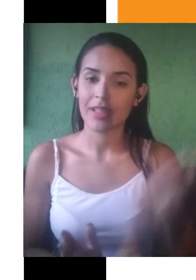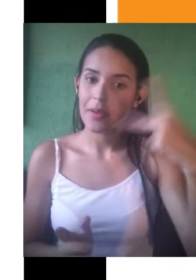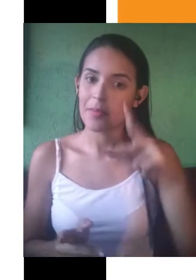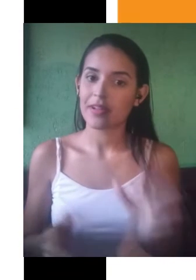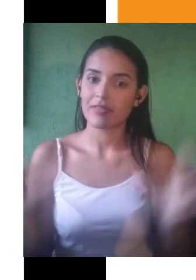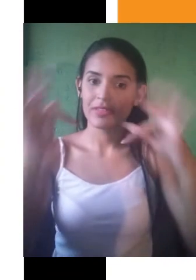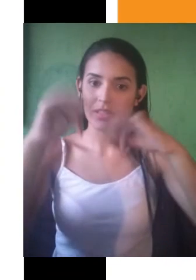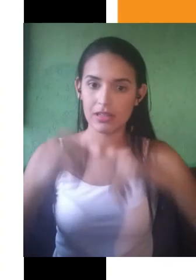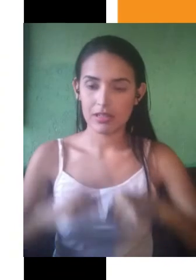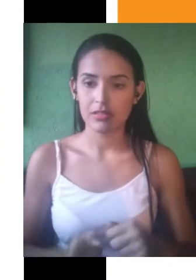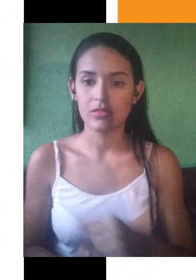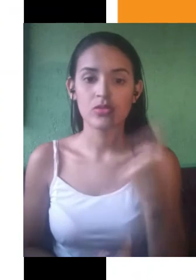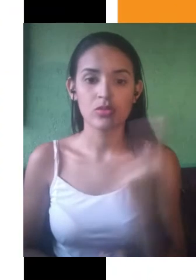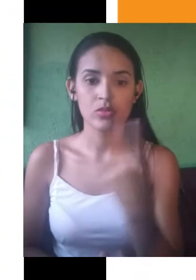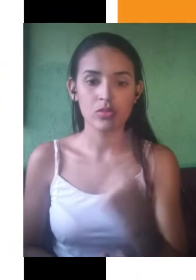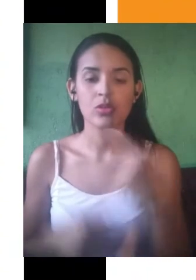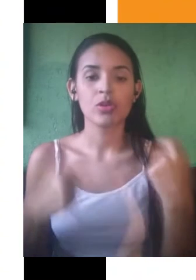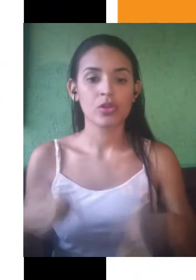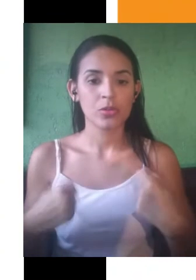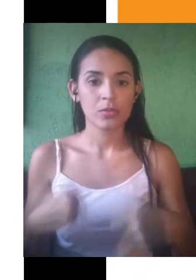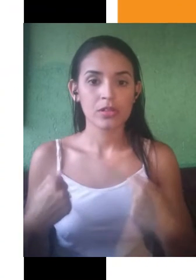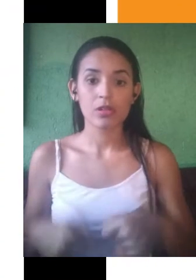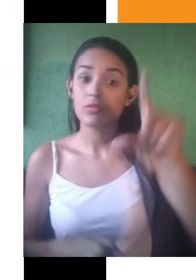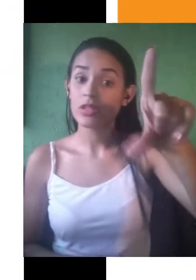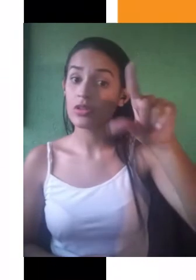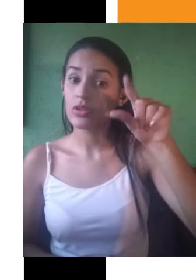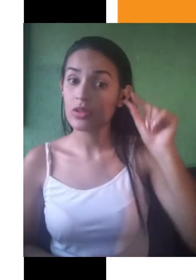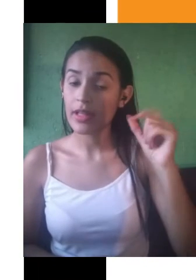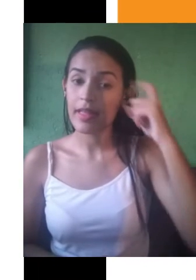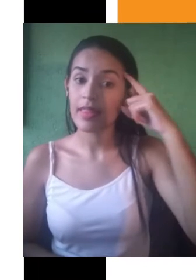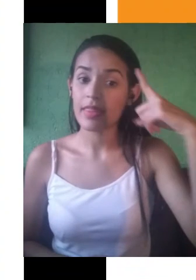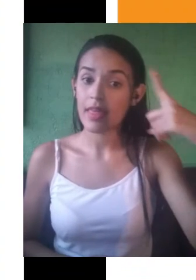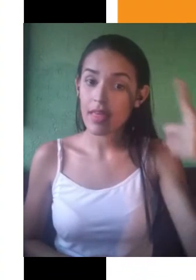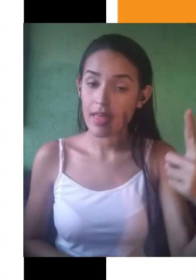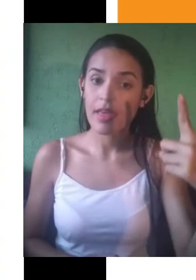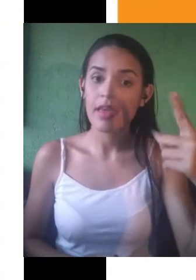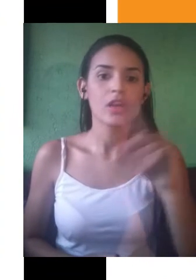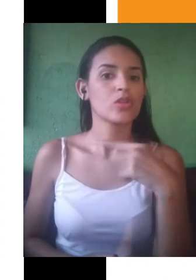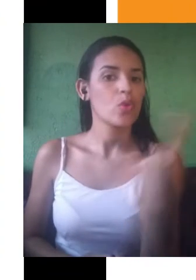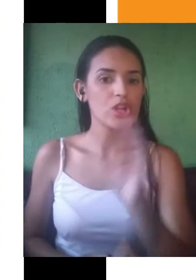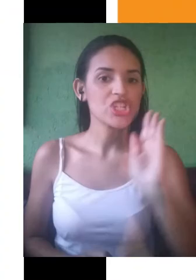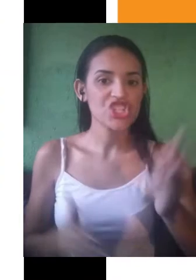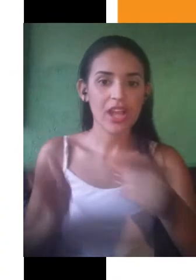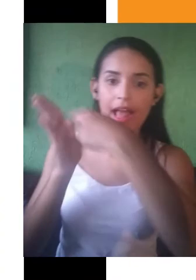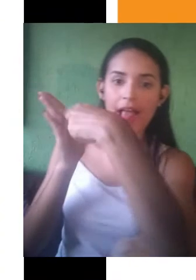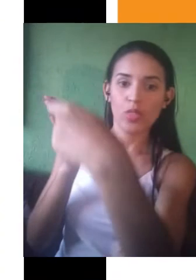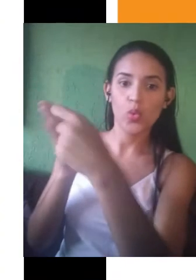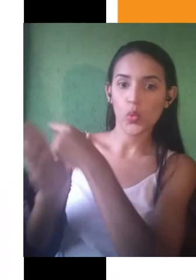é que a gente selecione aquelas informações que a gente anotou lá nas margens, essas informações